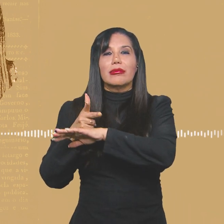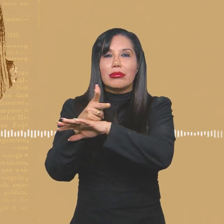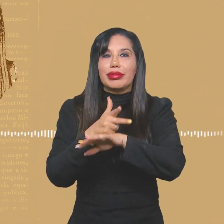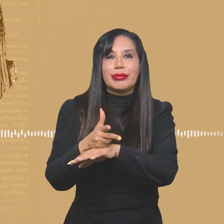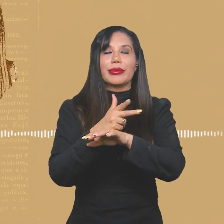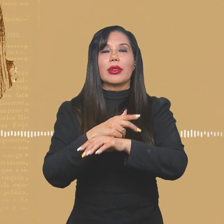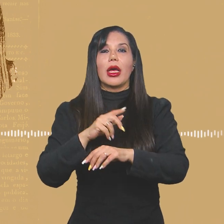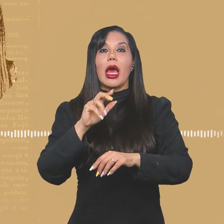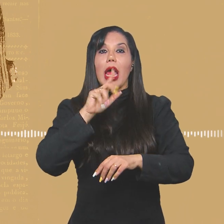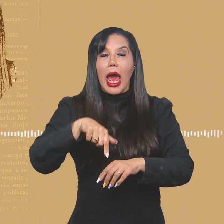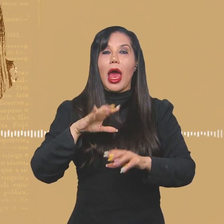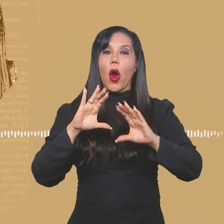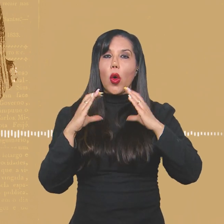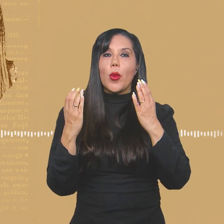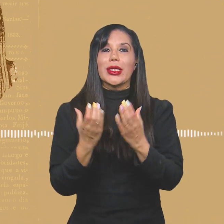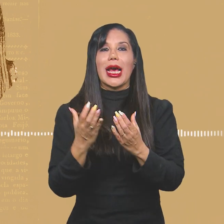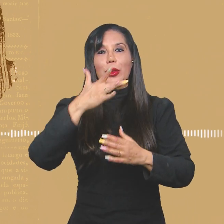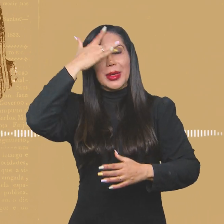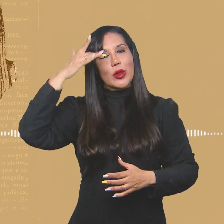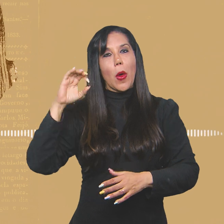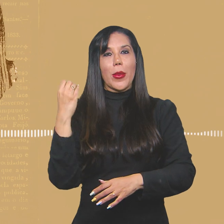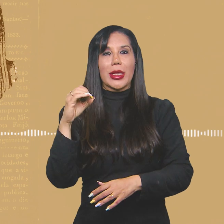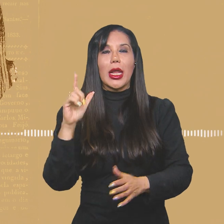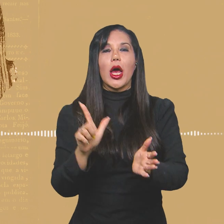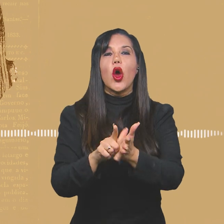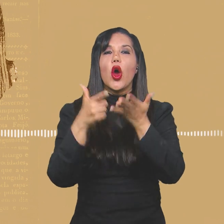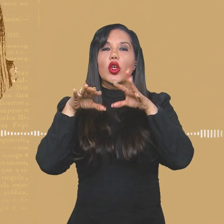reuniu de pessoas da comunidade de Porto Alegre.